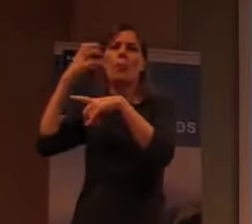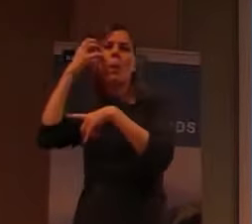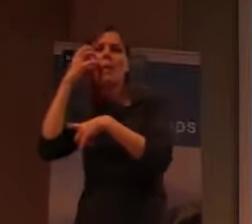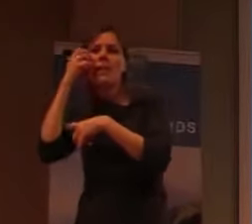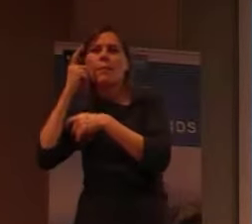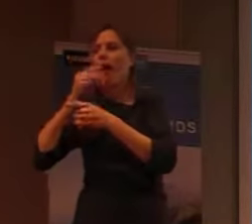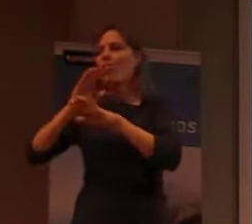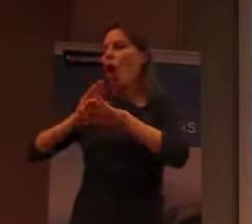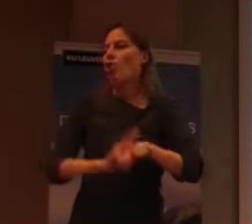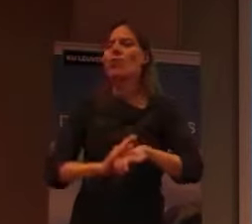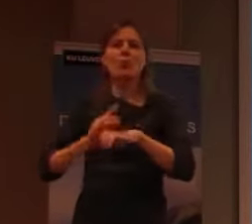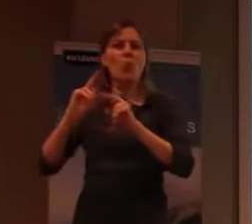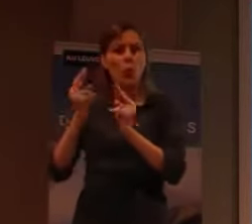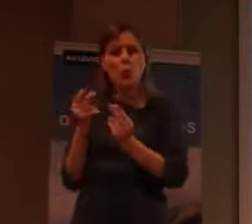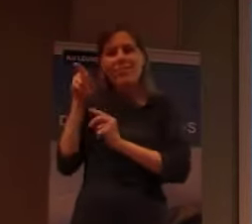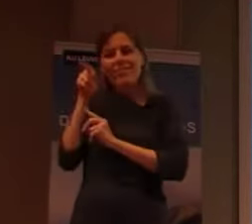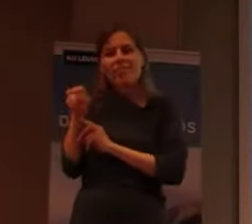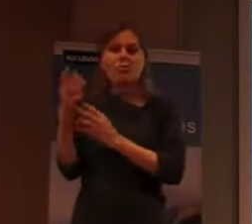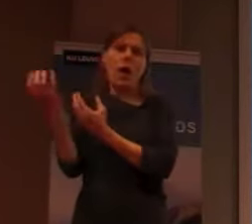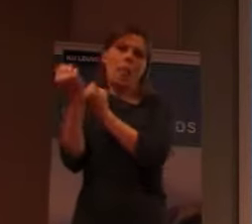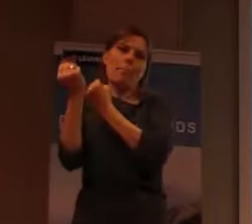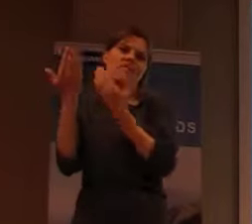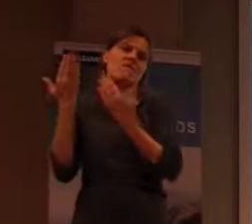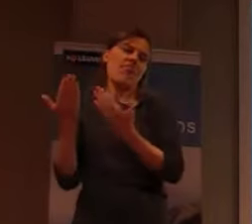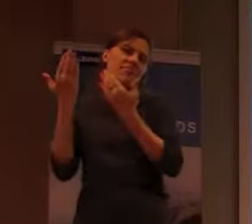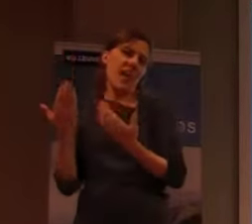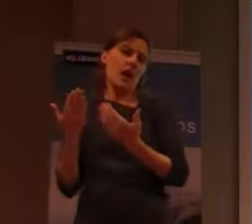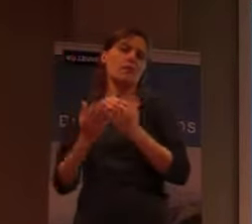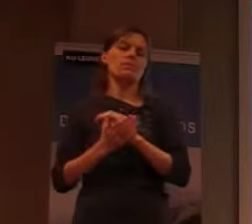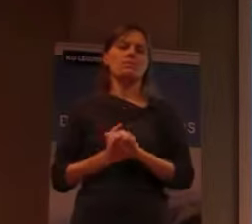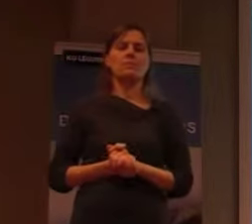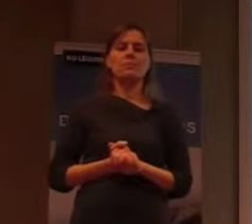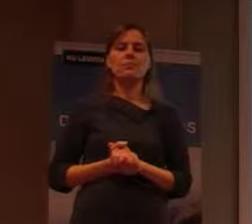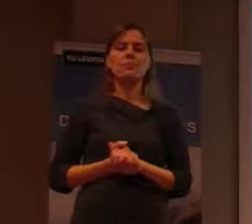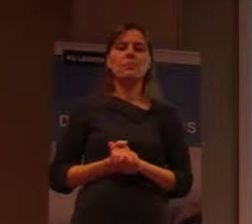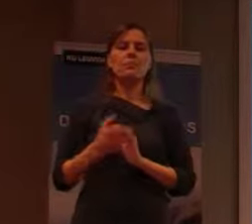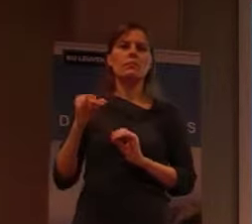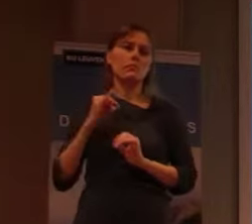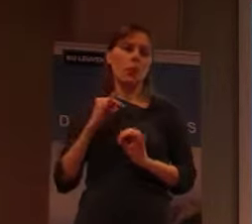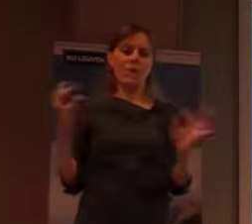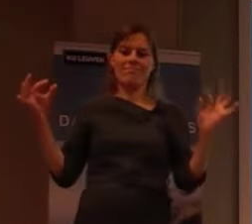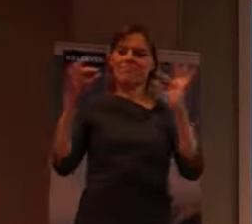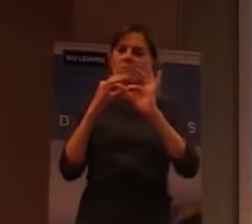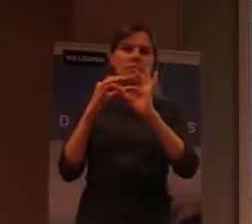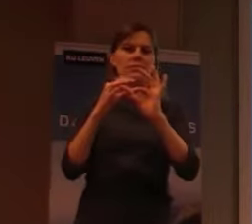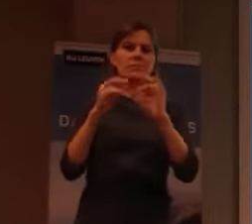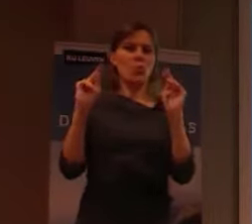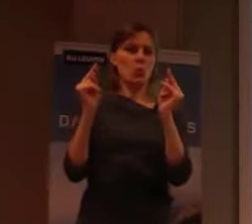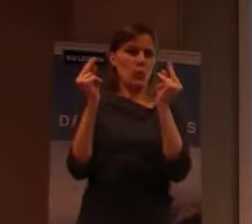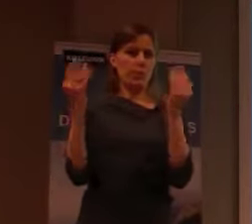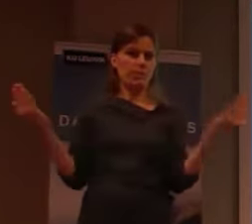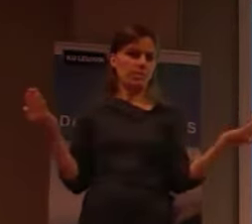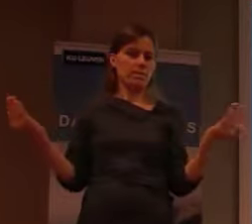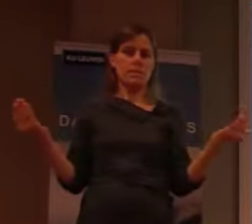Hoe gaan we daar vandaag mee om. En wat is eigenlijk de link naar vandaag. Dus